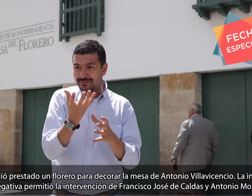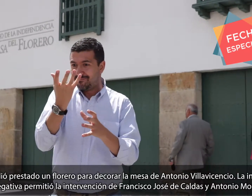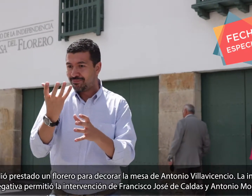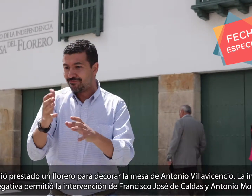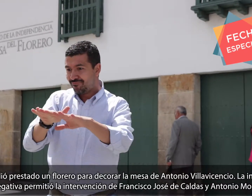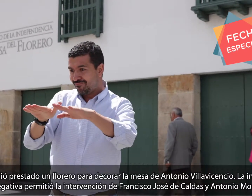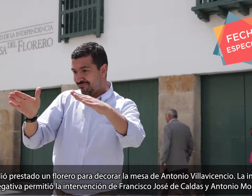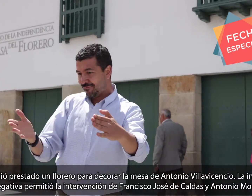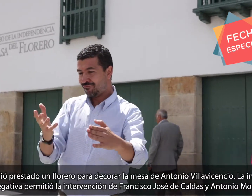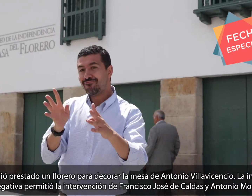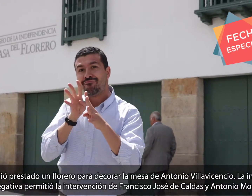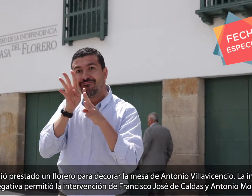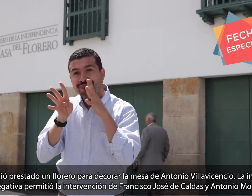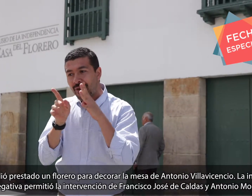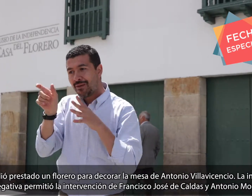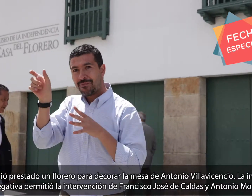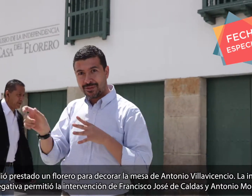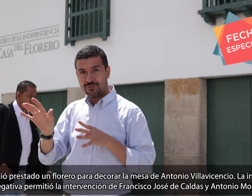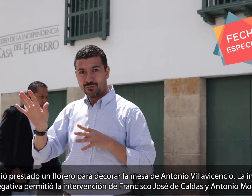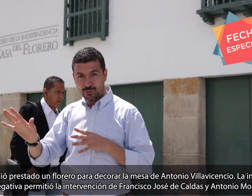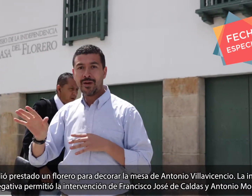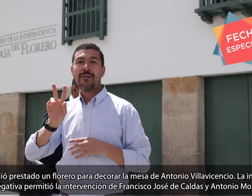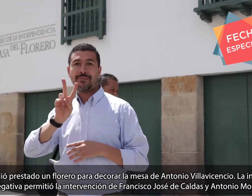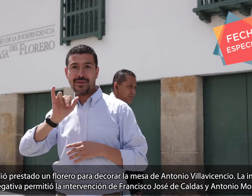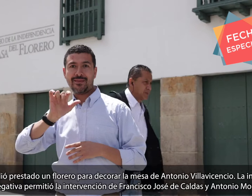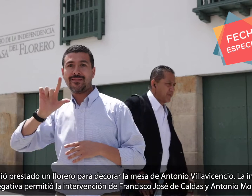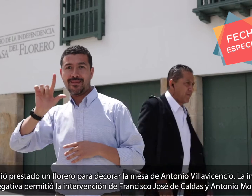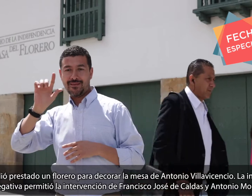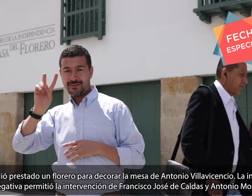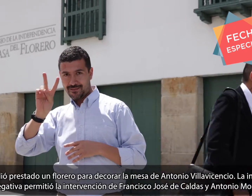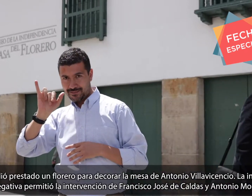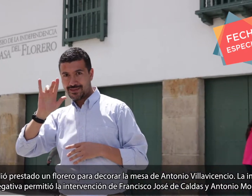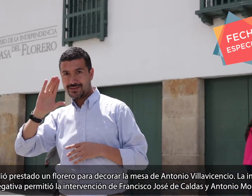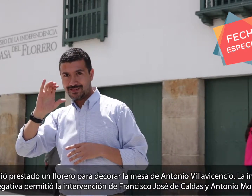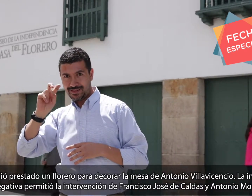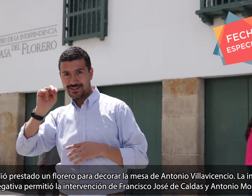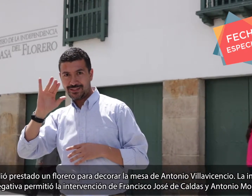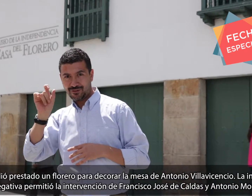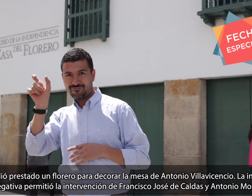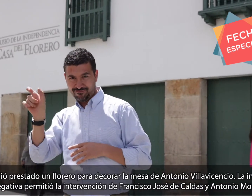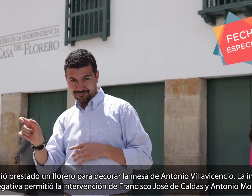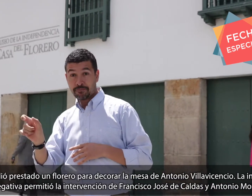inminente negativa permitió la intervención de Francisco José de Caldas y Antonio Morales.